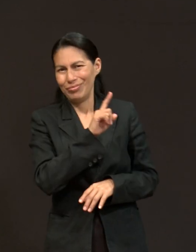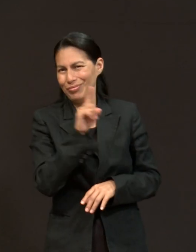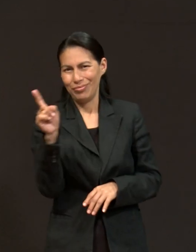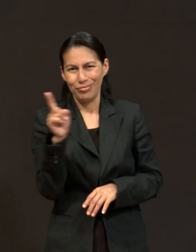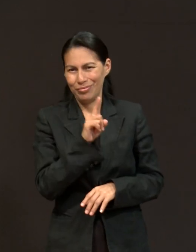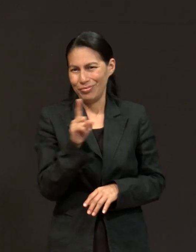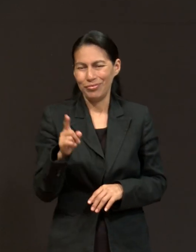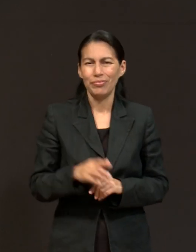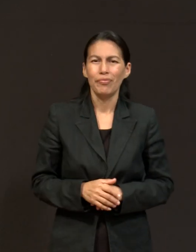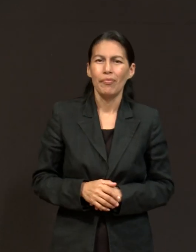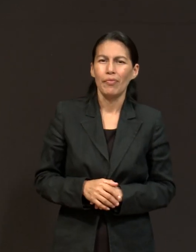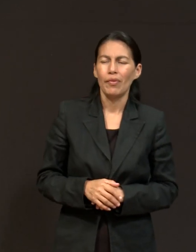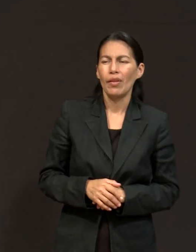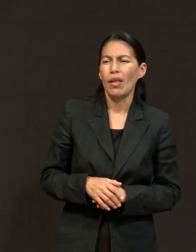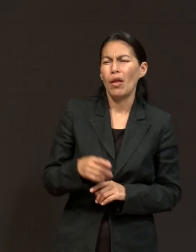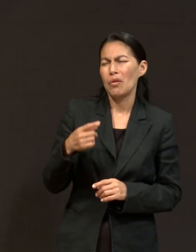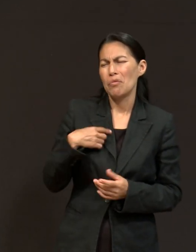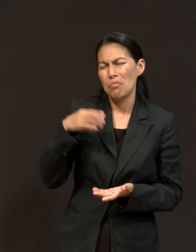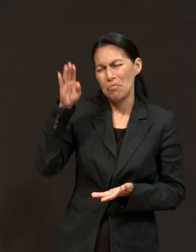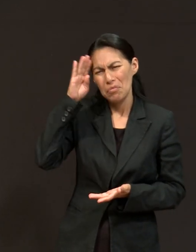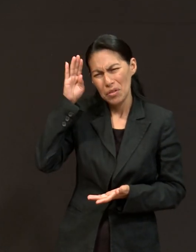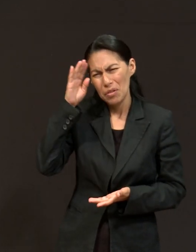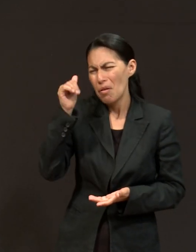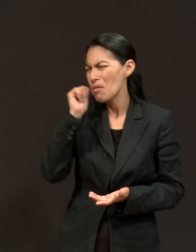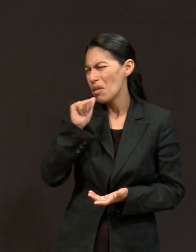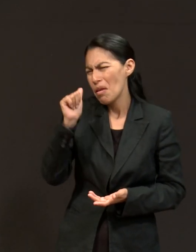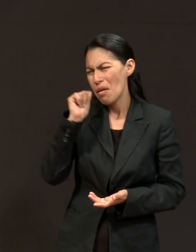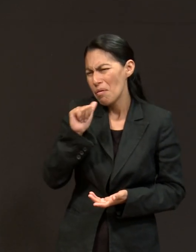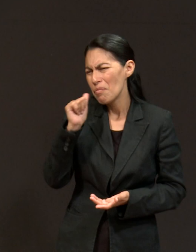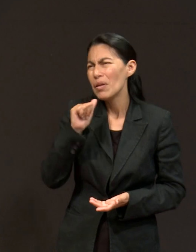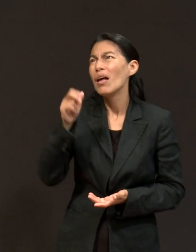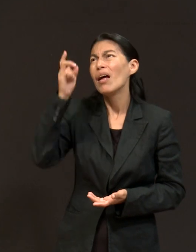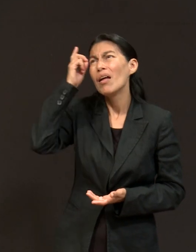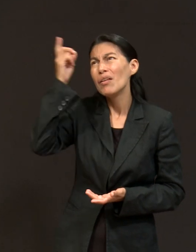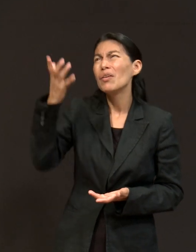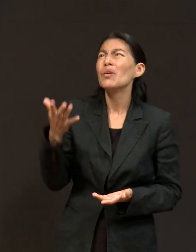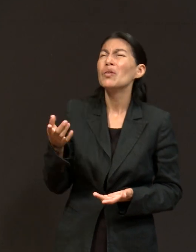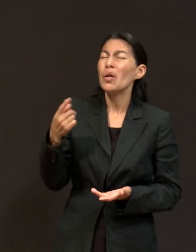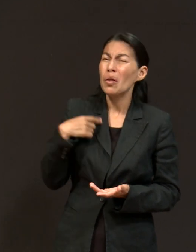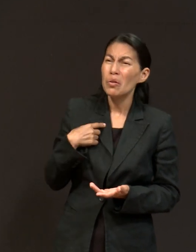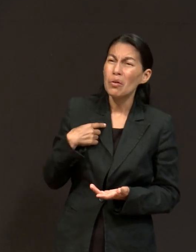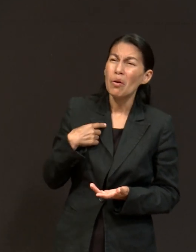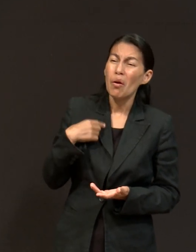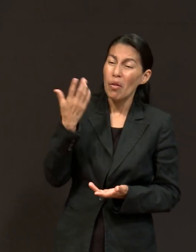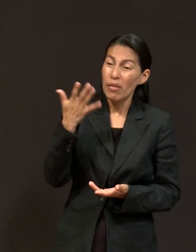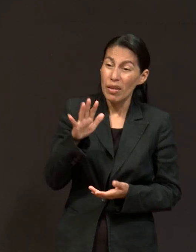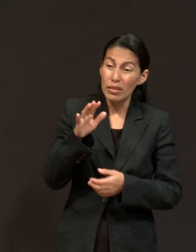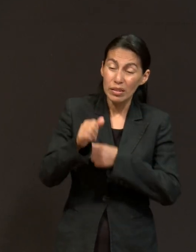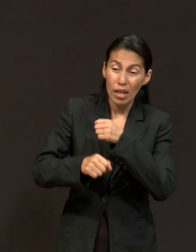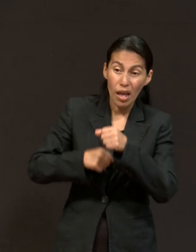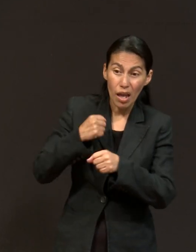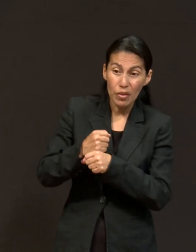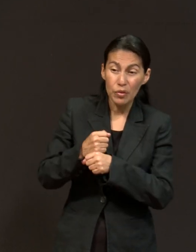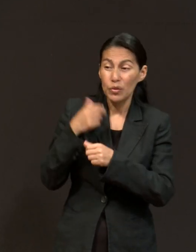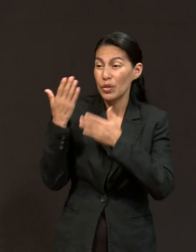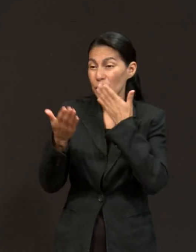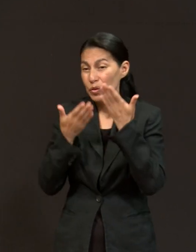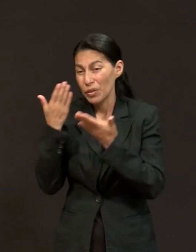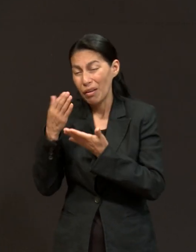egresando, yo siempre, hay otra parte, yo siempre le decía a Dios en mis oraciones, ¿por qué tardé tanto? ¿Por qué fueron 10 años? ¿Por qué fueron 10